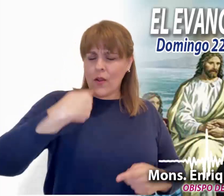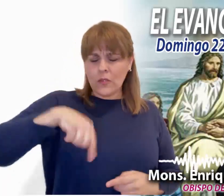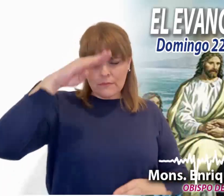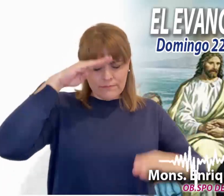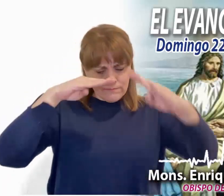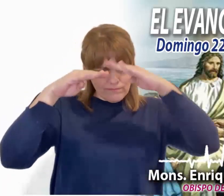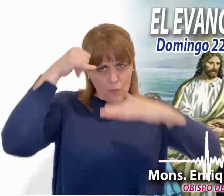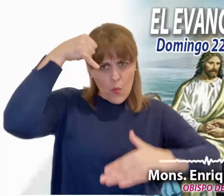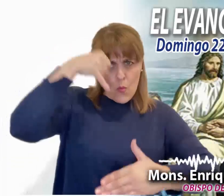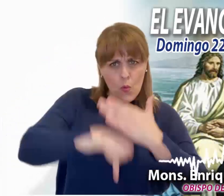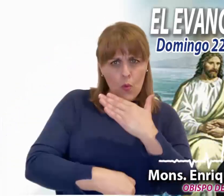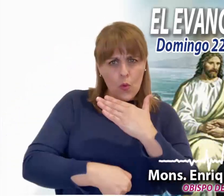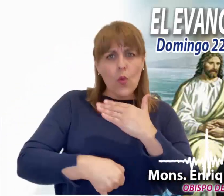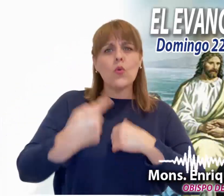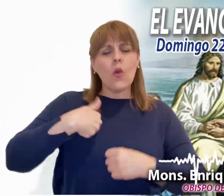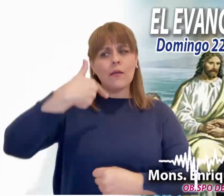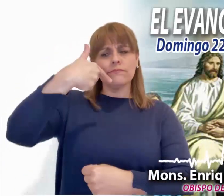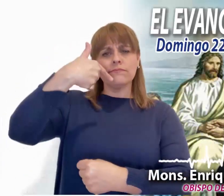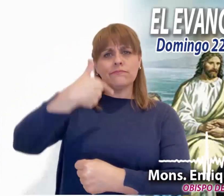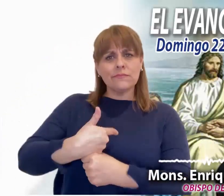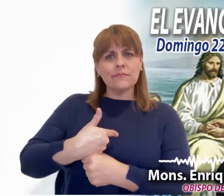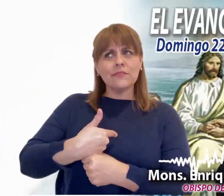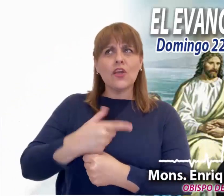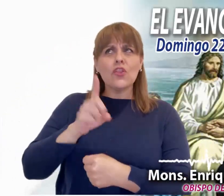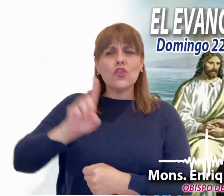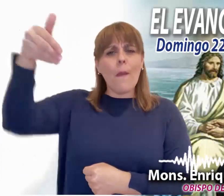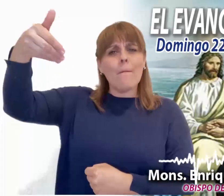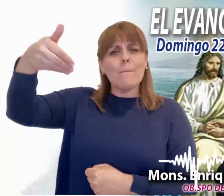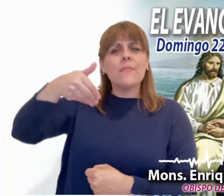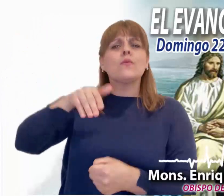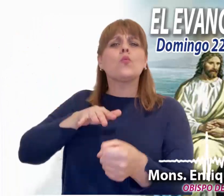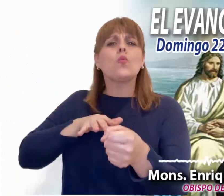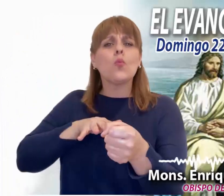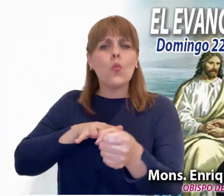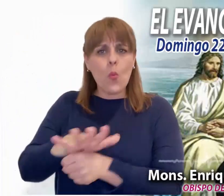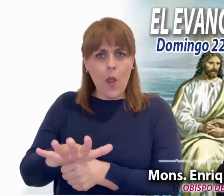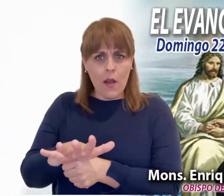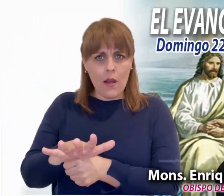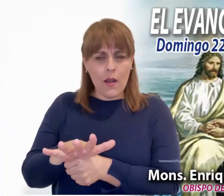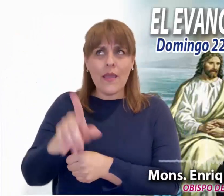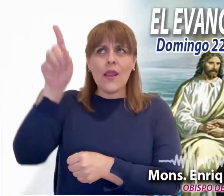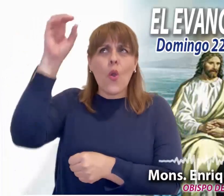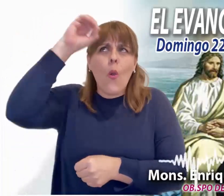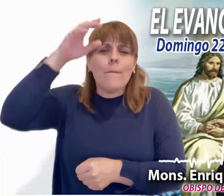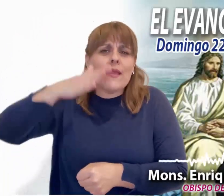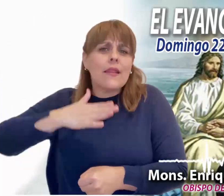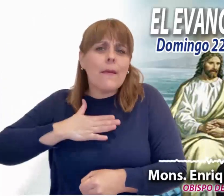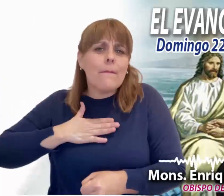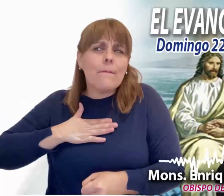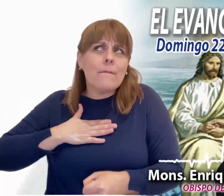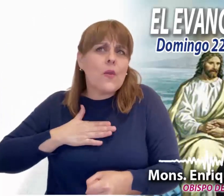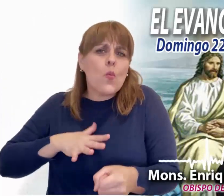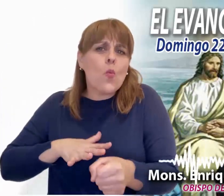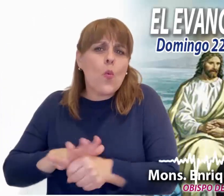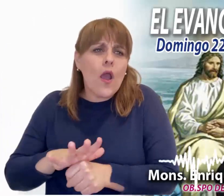nos interrogue y que podamos descubrir qué quiere Dios de mí, qué piensa de